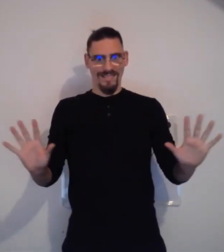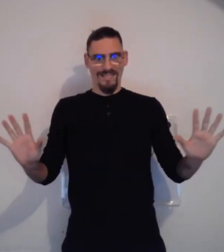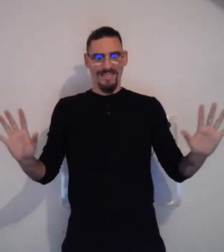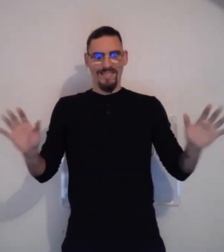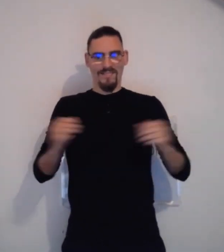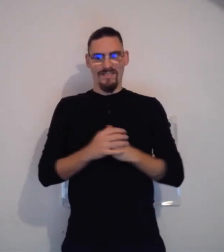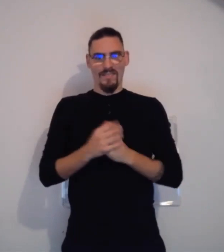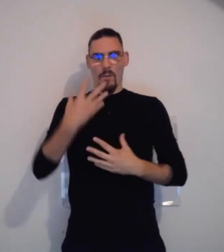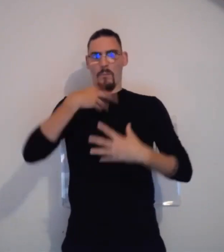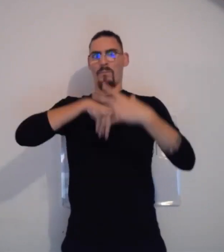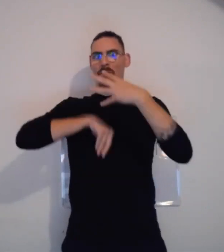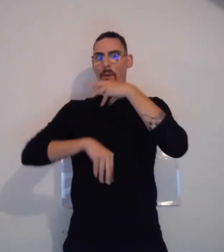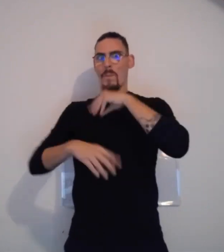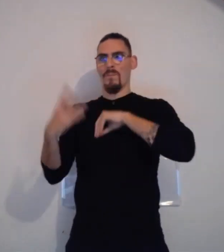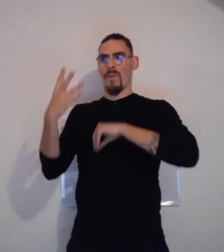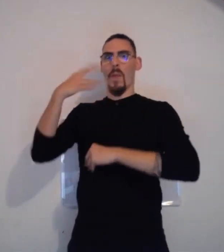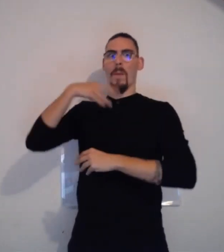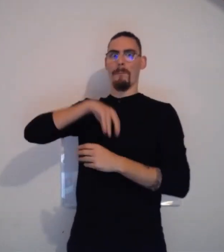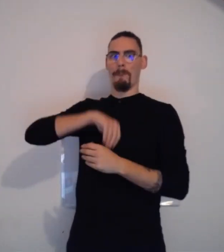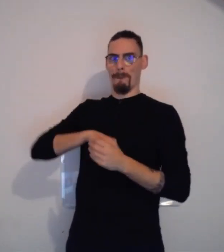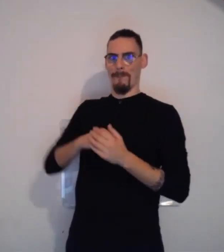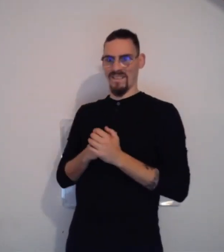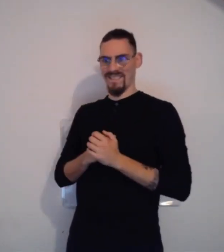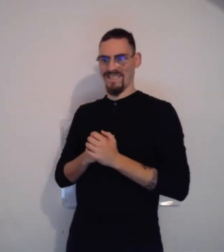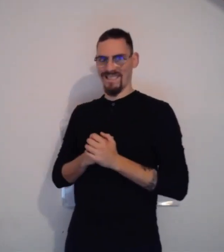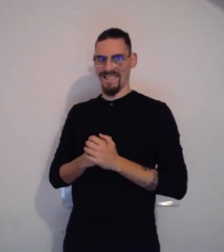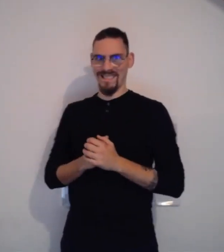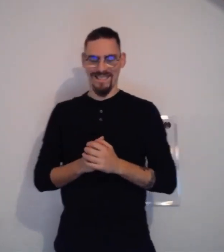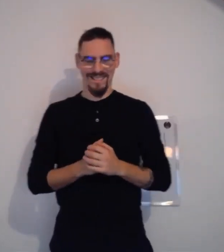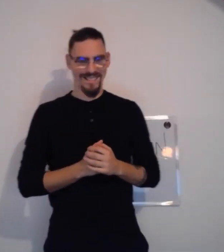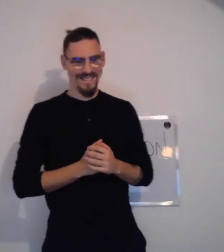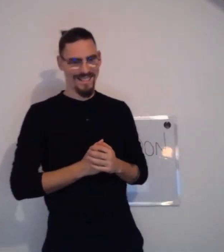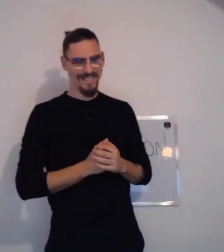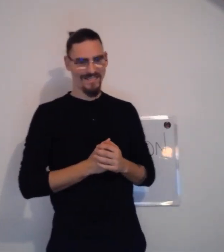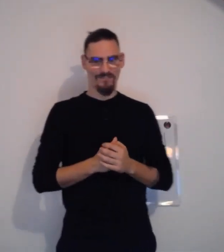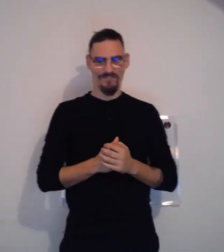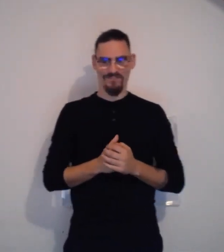Ça va ? Tout va bien ? Vous commencez à prendre un petit peu ?